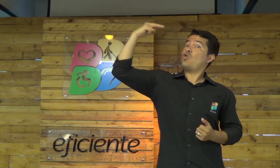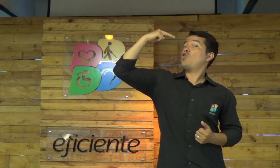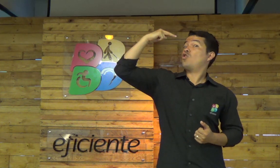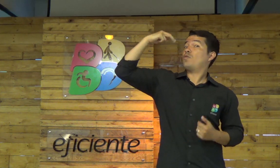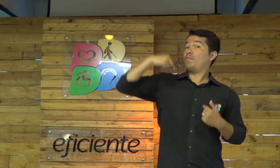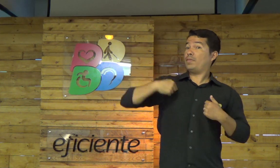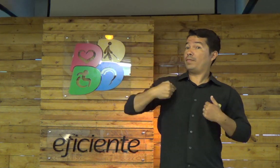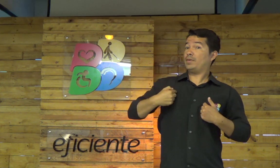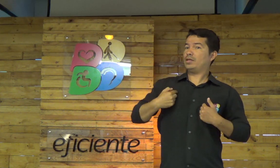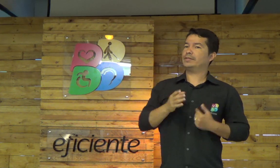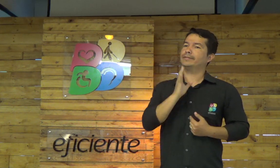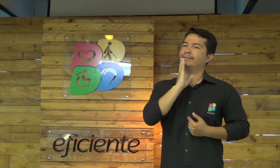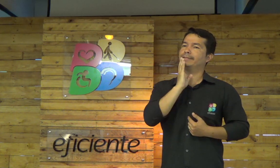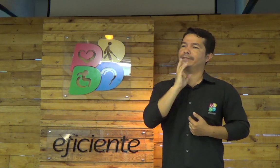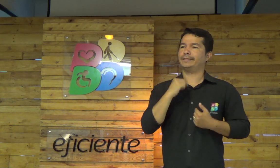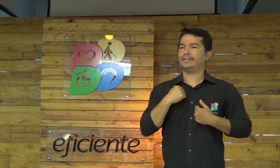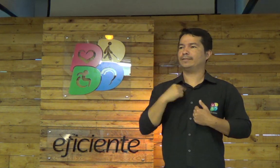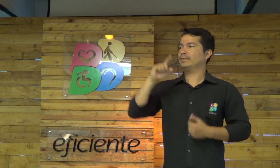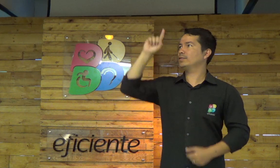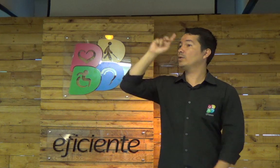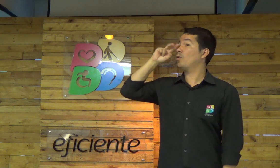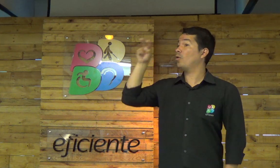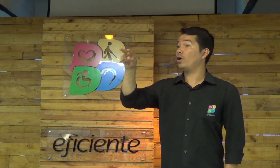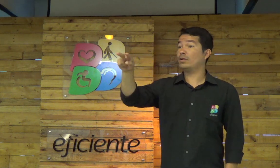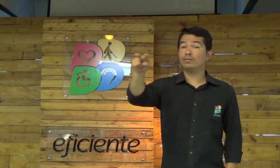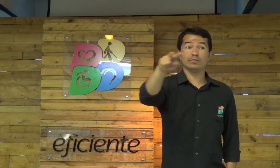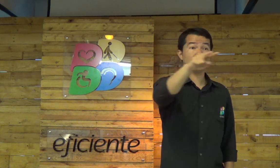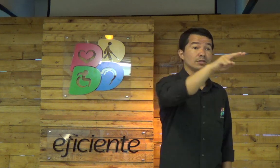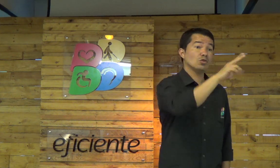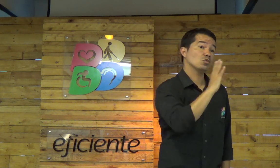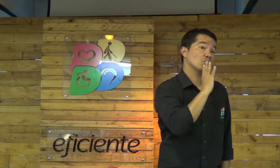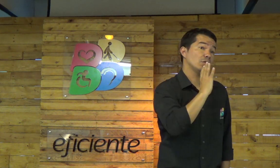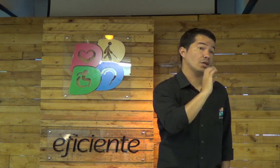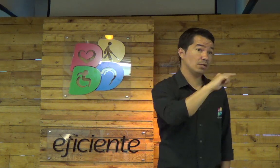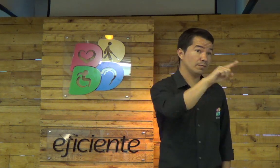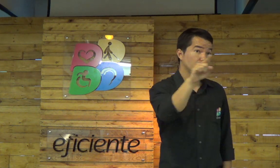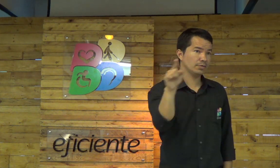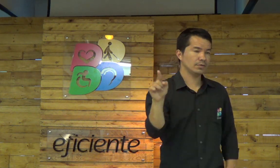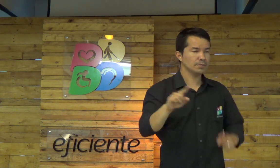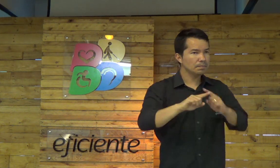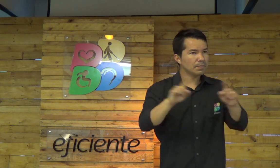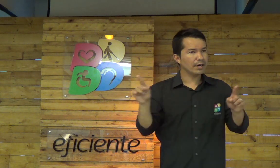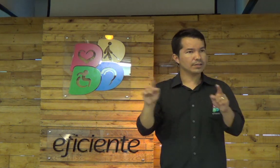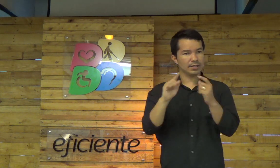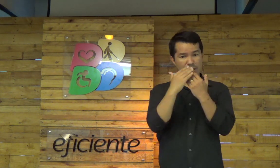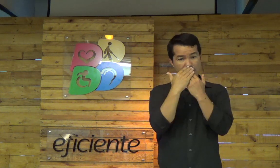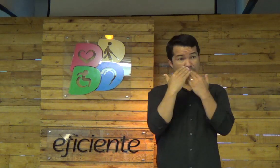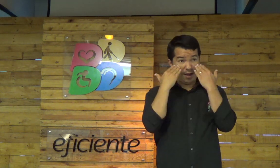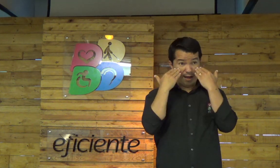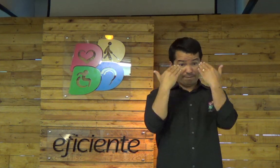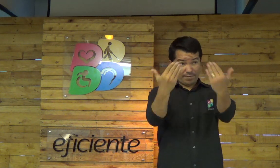Por exemplo, ó, Deus olha para mim, olha para cada um, e conhece cada um.